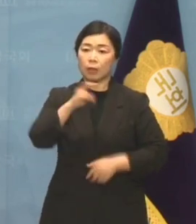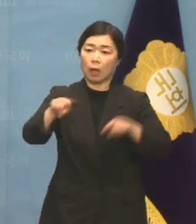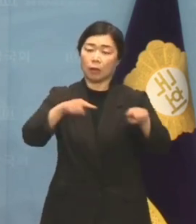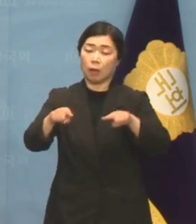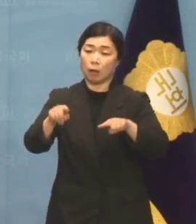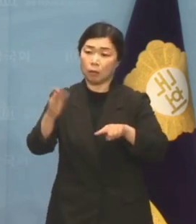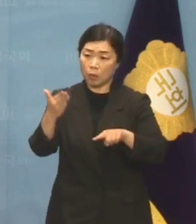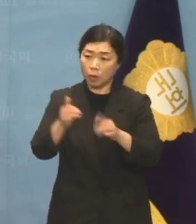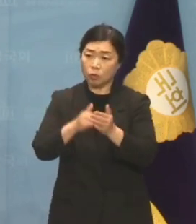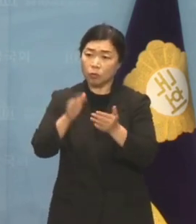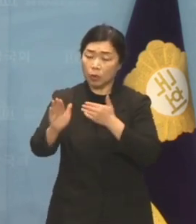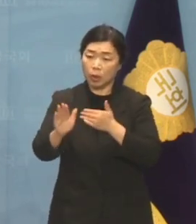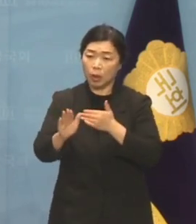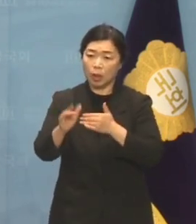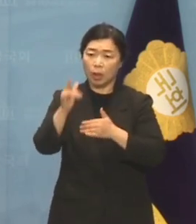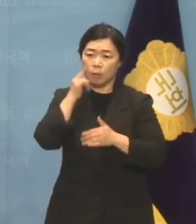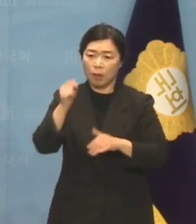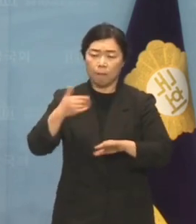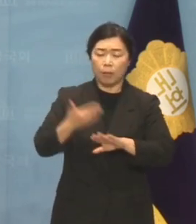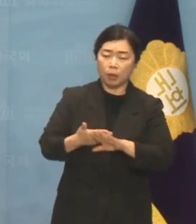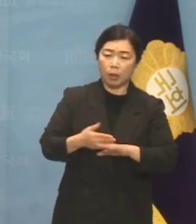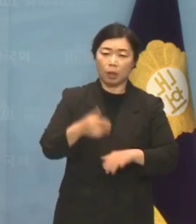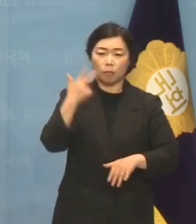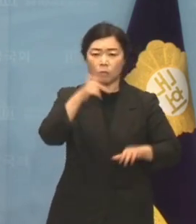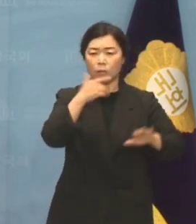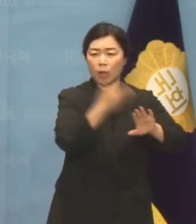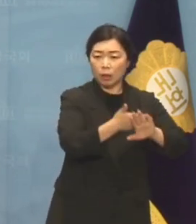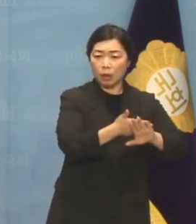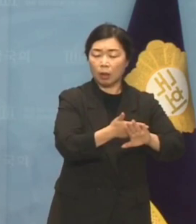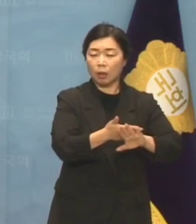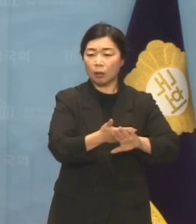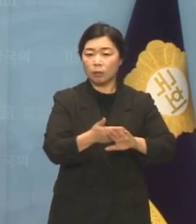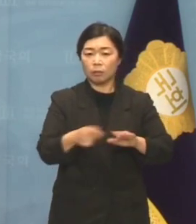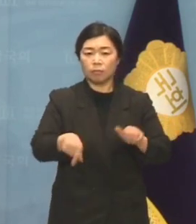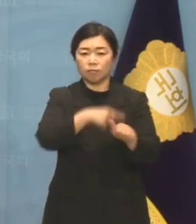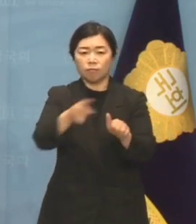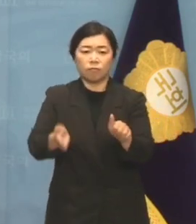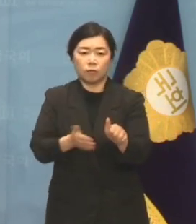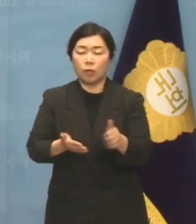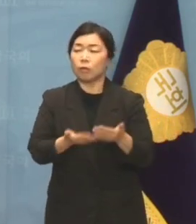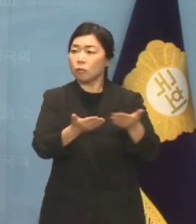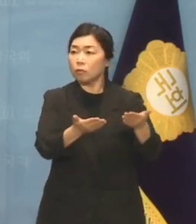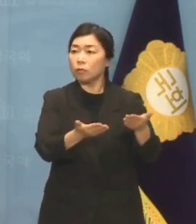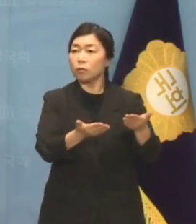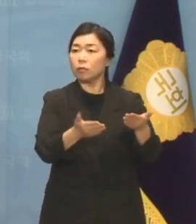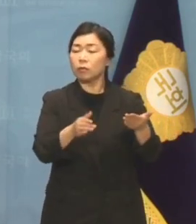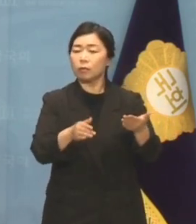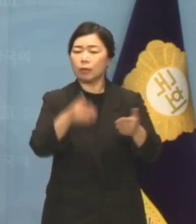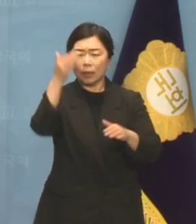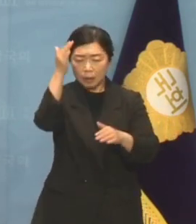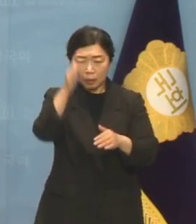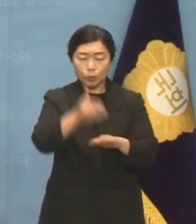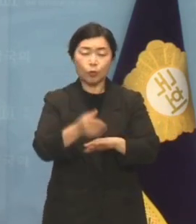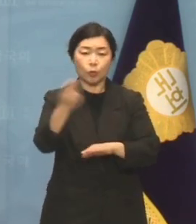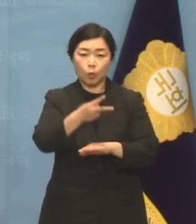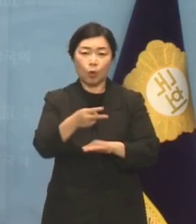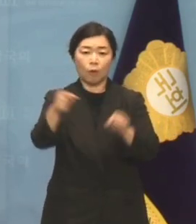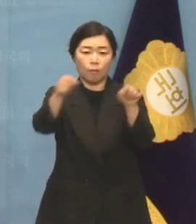후에는 연일, 반일, 반미 감정을 조장하며 대한민국을 또다시 분열시키려는 민주당에게